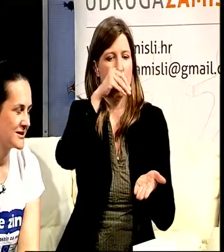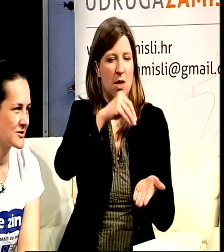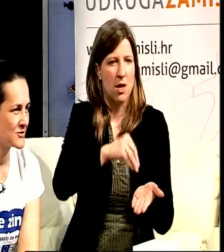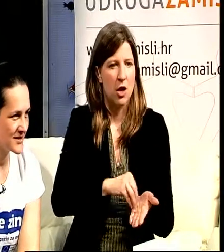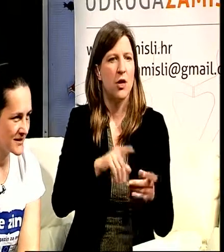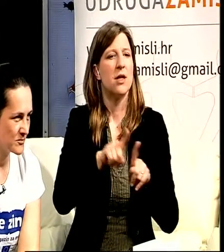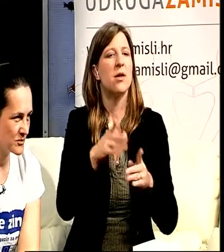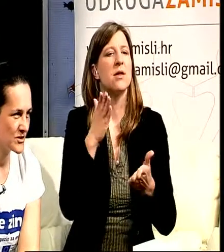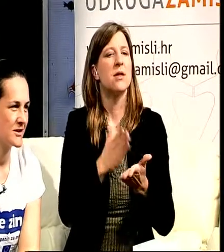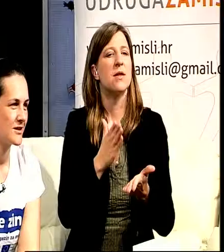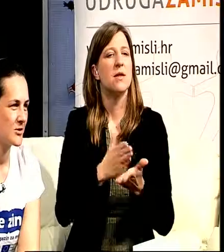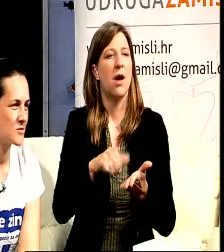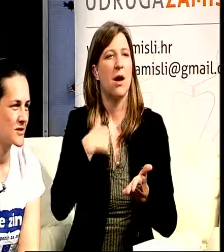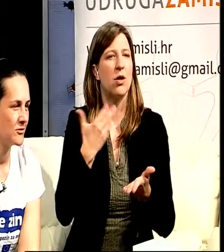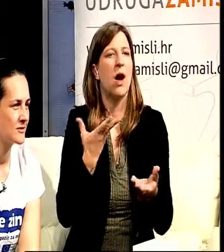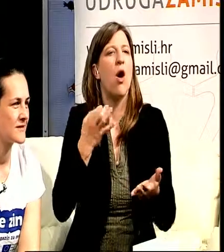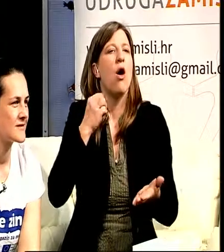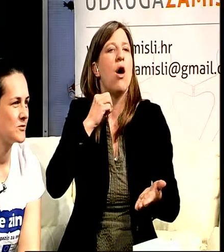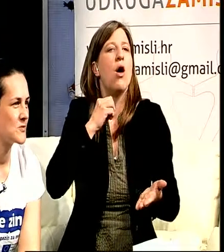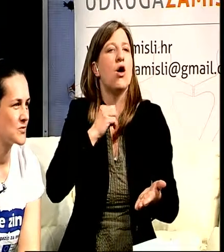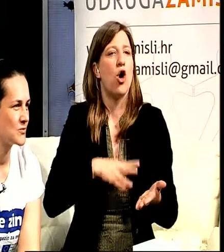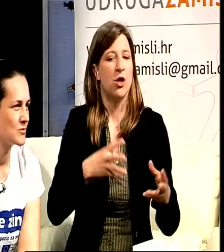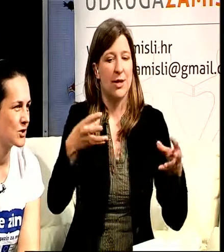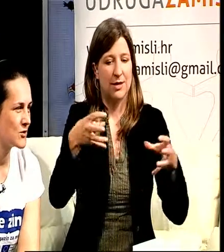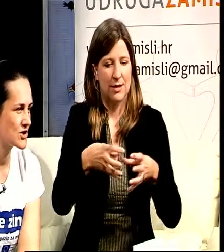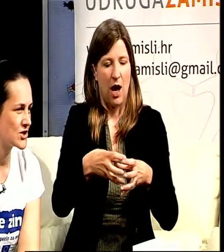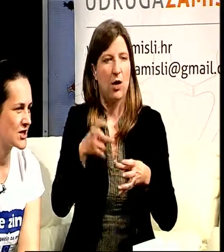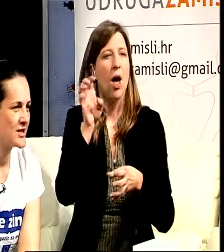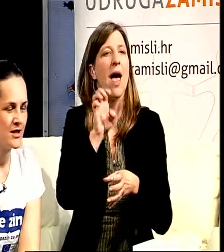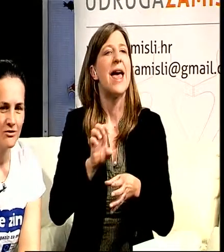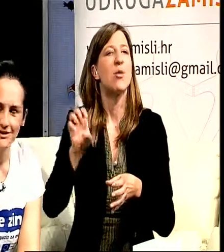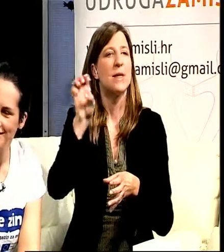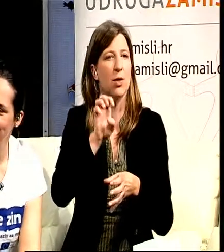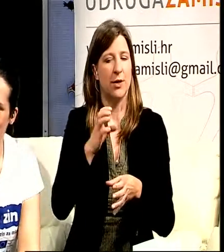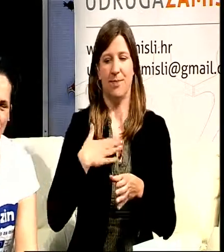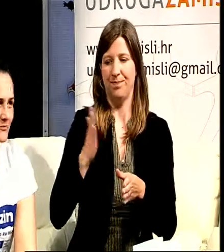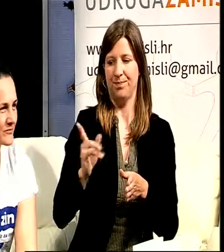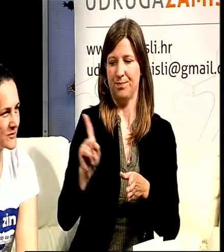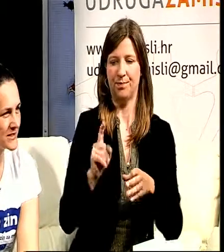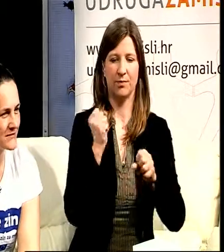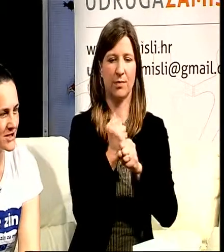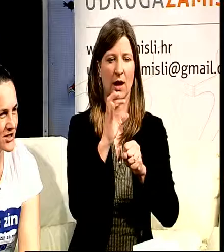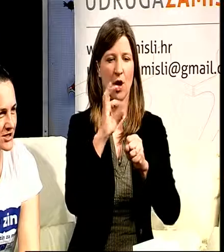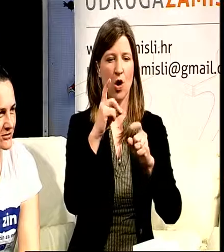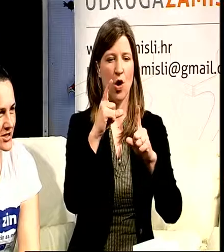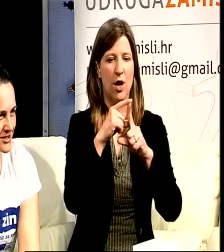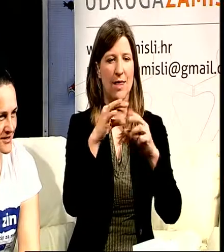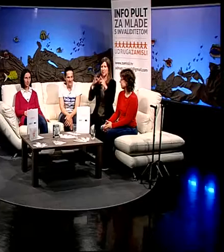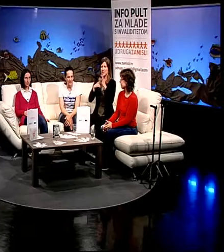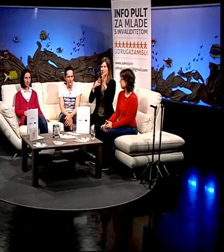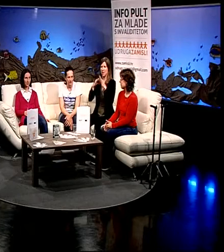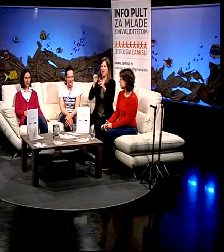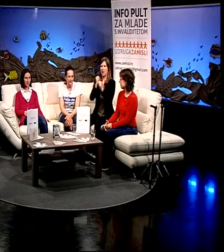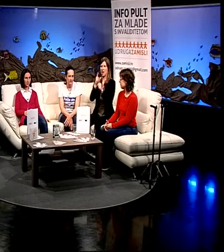godina. Dakle, sutra slavimo rođendan kao je Evropska unija. Sa mnom su moje gošće, Gordana Glibo. Dobrati večer. Ona je